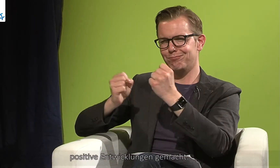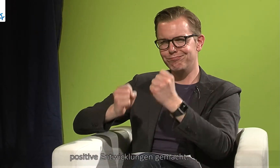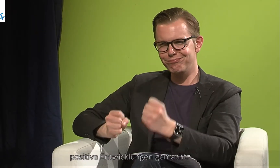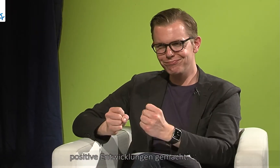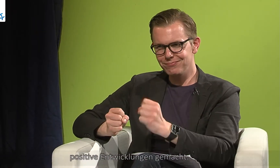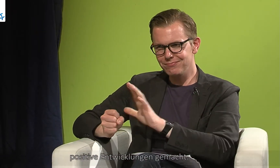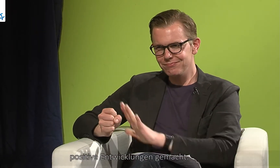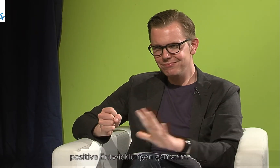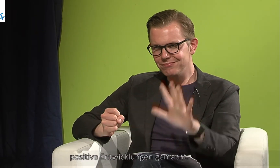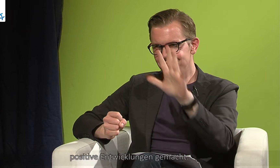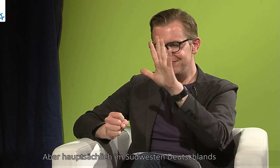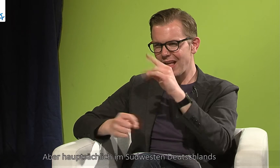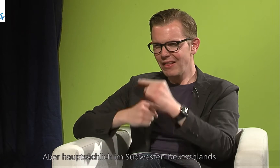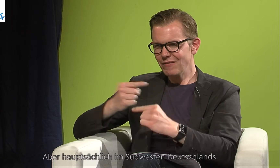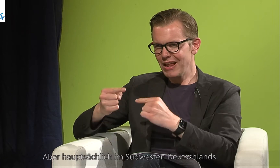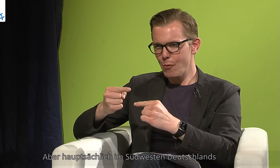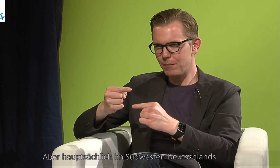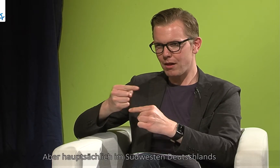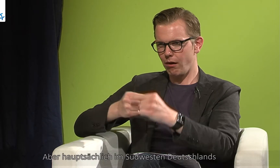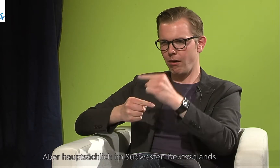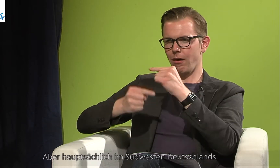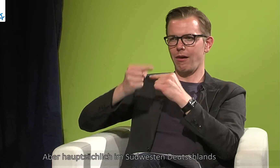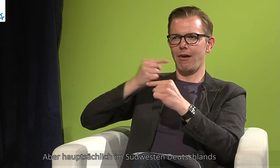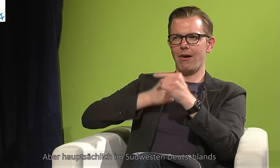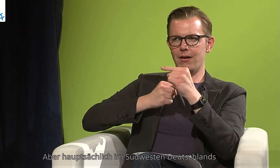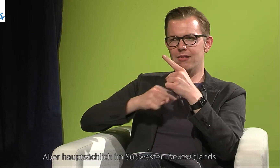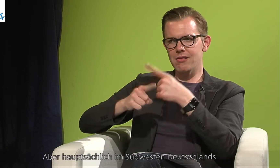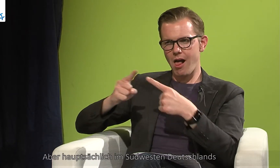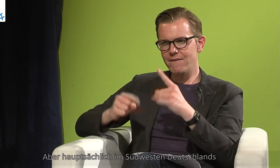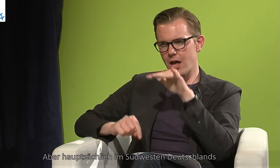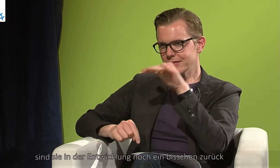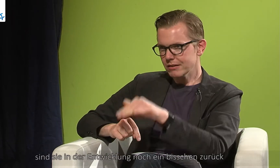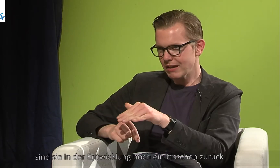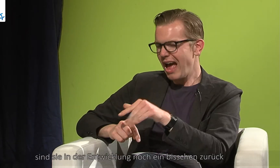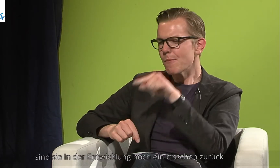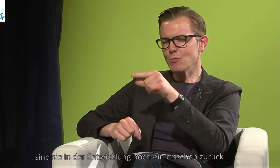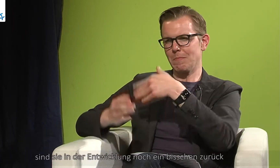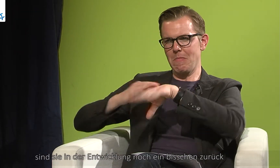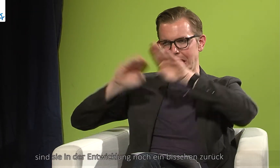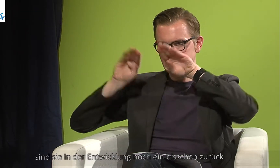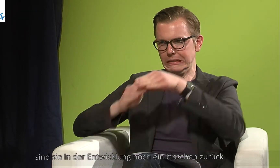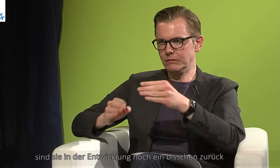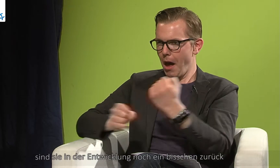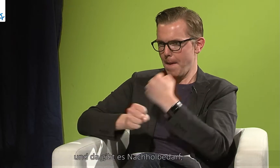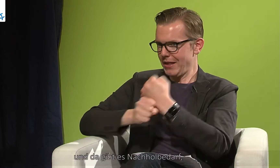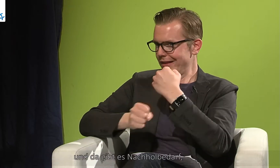positive Entwicklungen gemacht. Aber hauptsächlich im Südwesten Deutschlands sind sie in der Entwicklung noch ein bisschen zurück und da gibt es